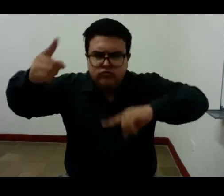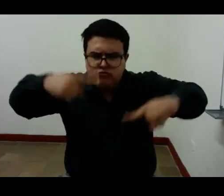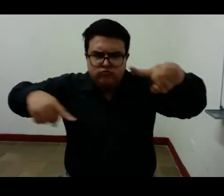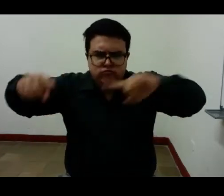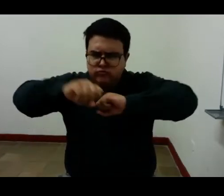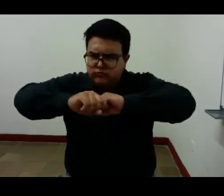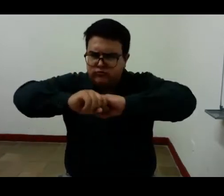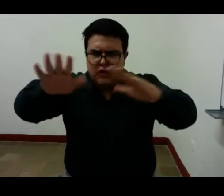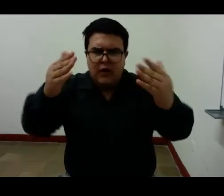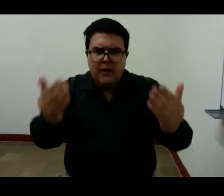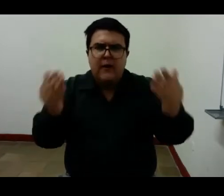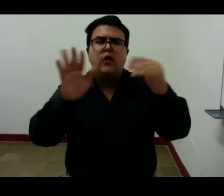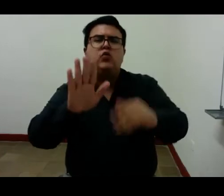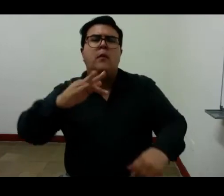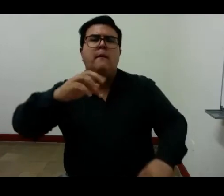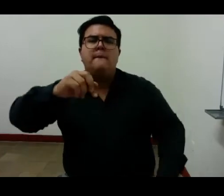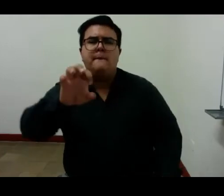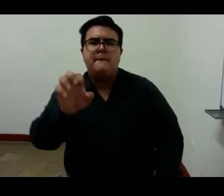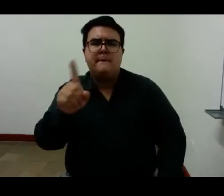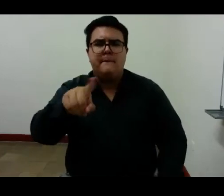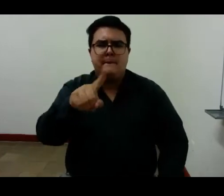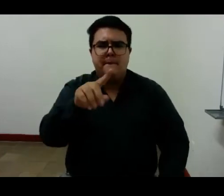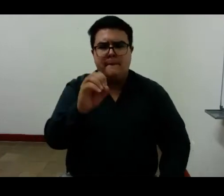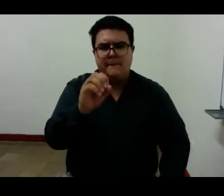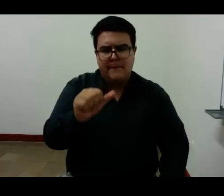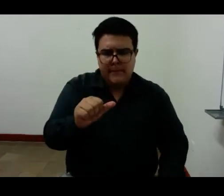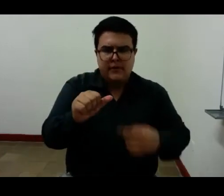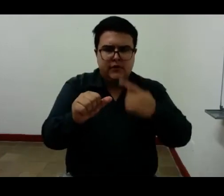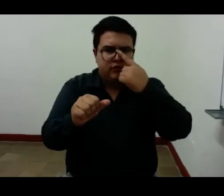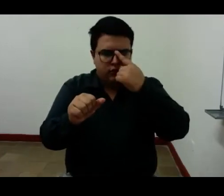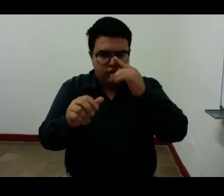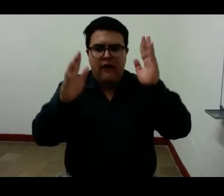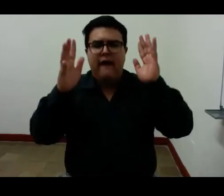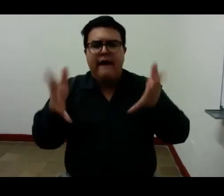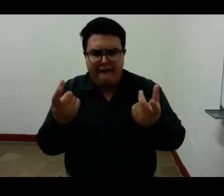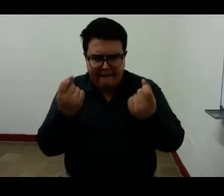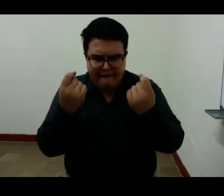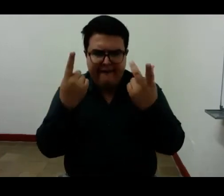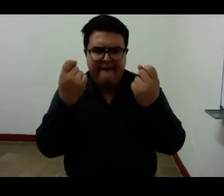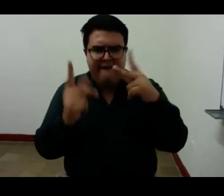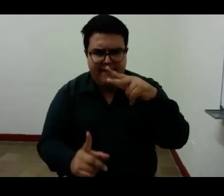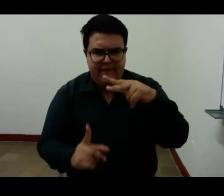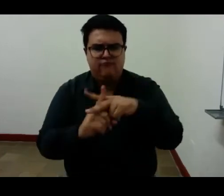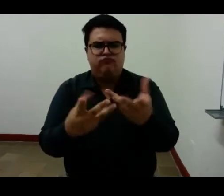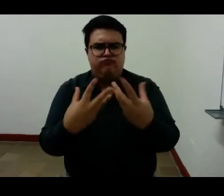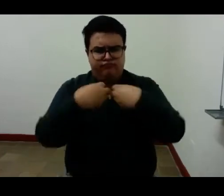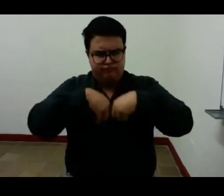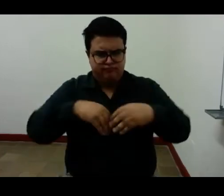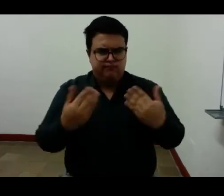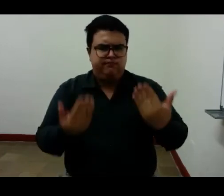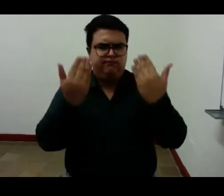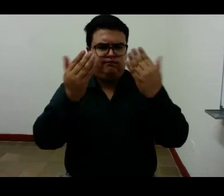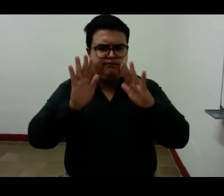Pesoha y haberlo comprendido bien. Bueno.